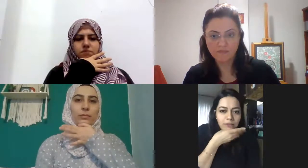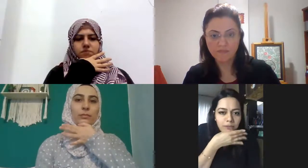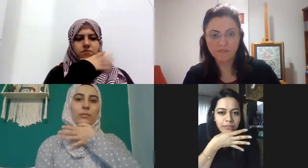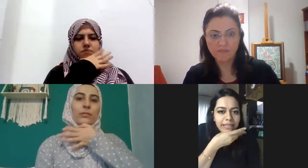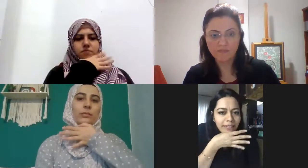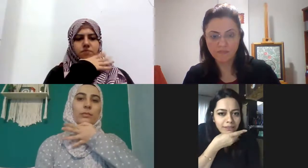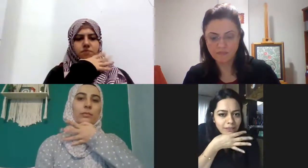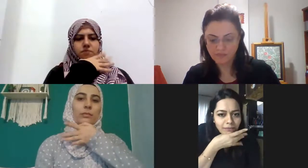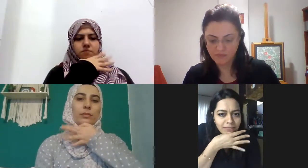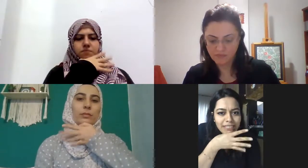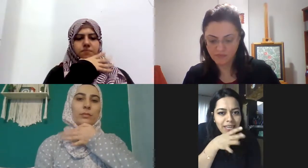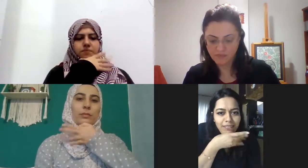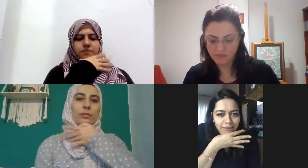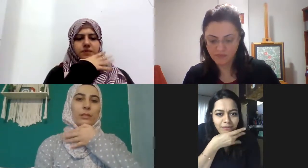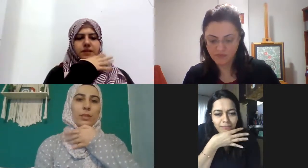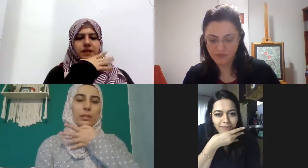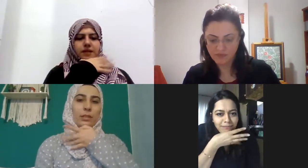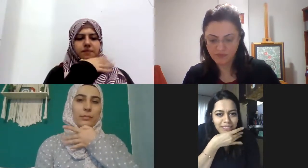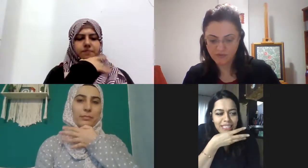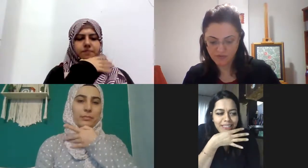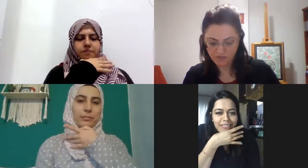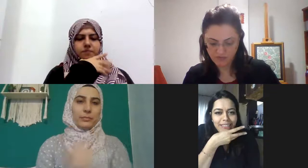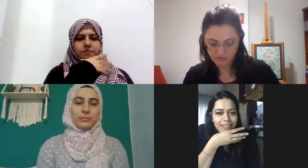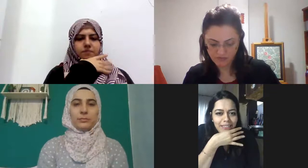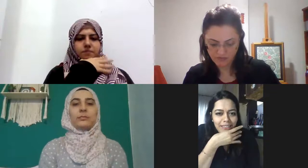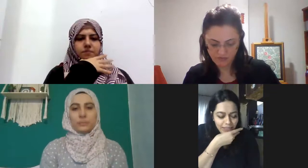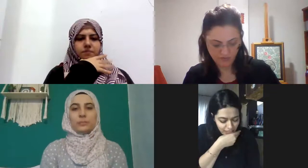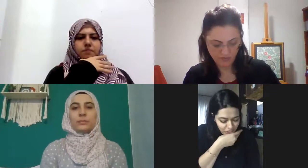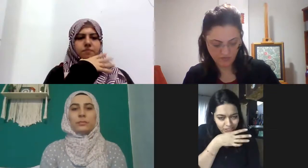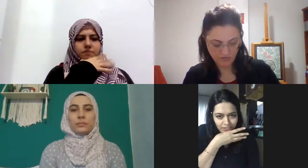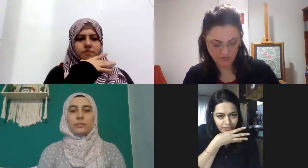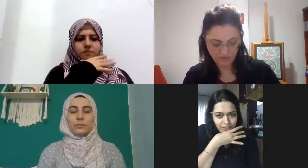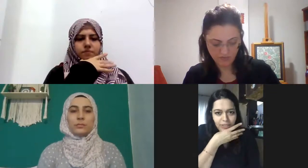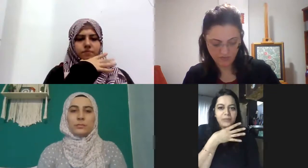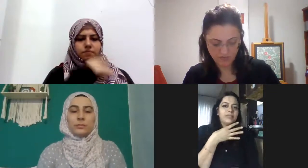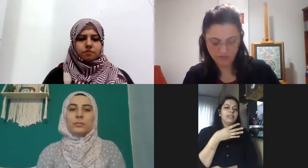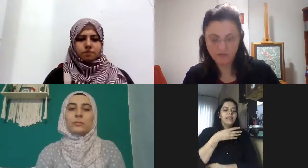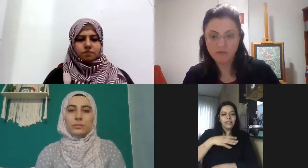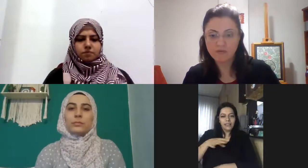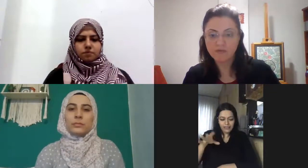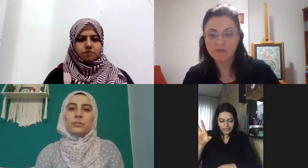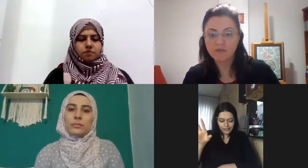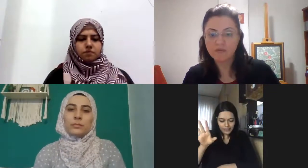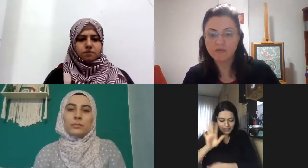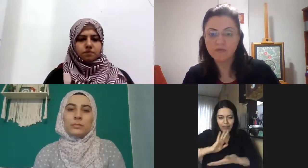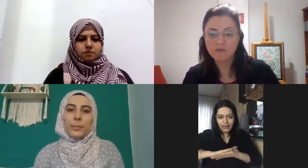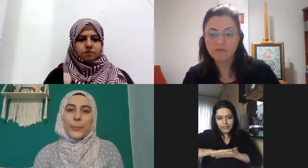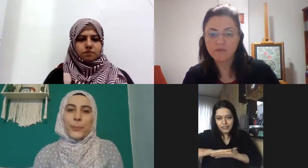dede sakal dede ihtiyar dede yaşlı hepsi eee arkadaş